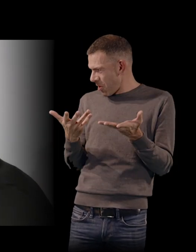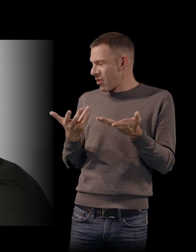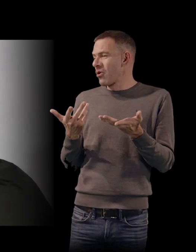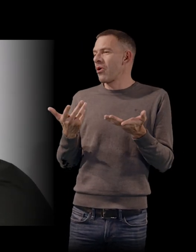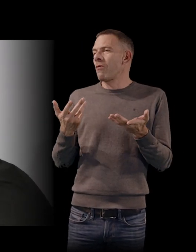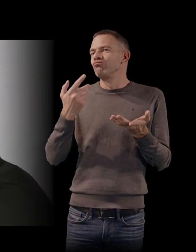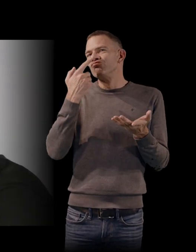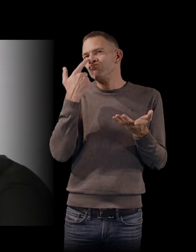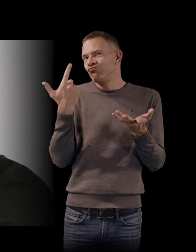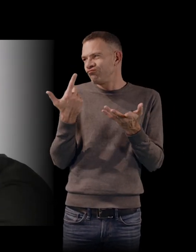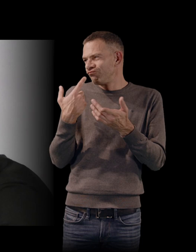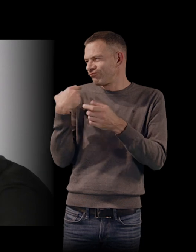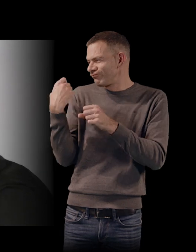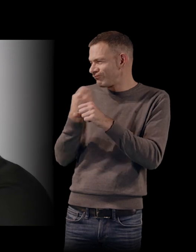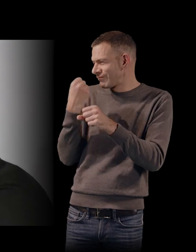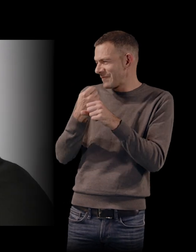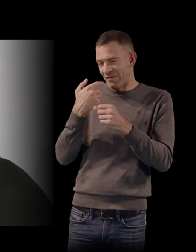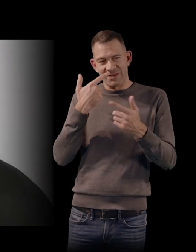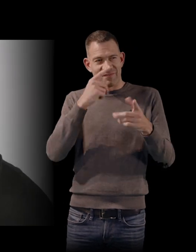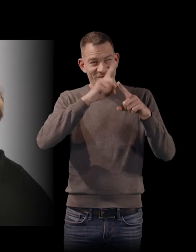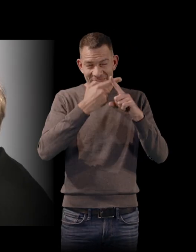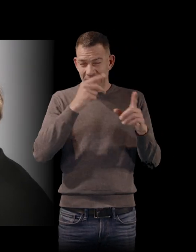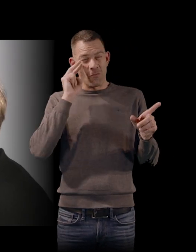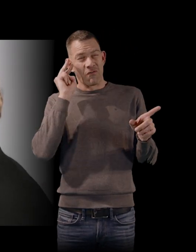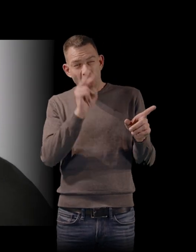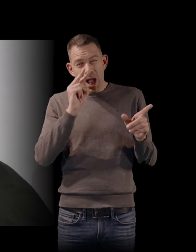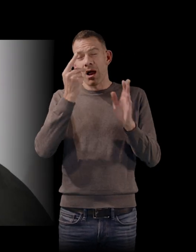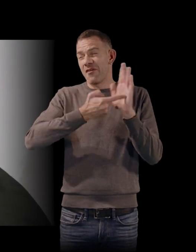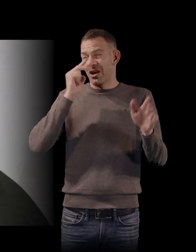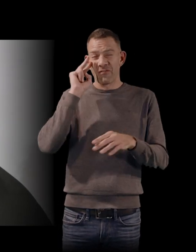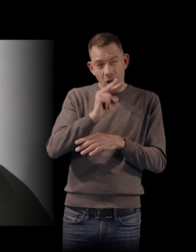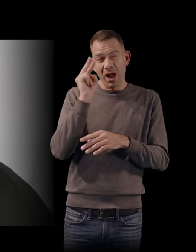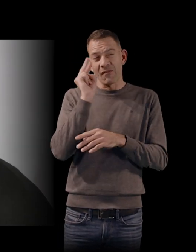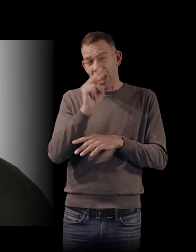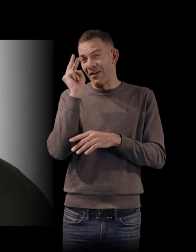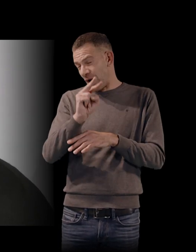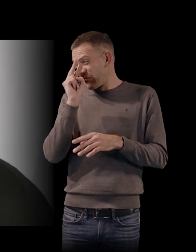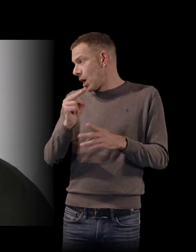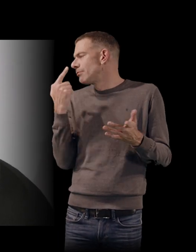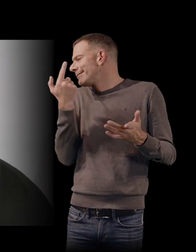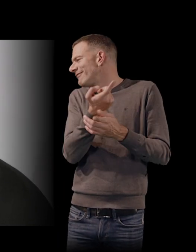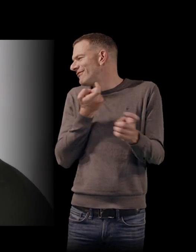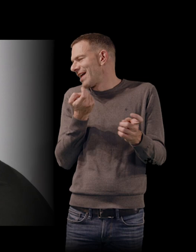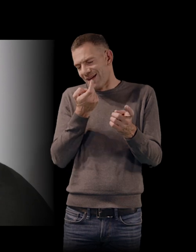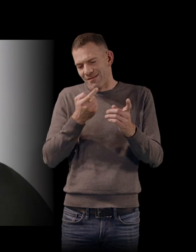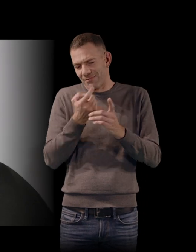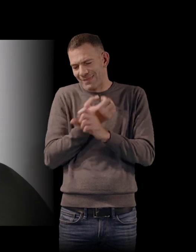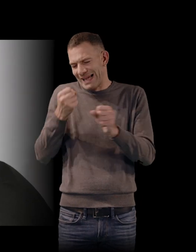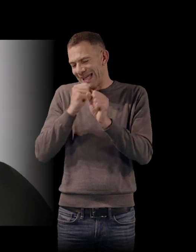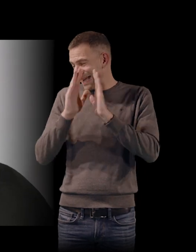'imagine, de vision et revision du film, puisque c'est finalement de là qu'émane aussi le désir d'écrire, mais aussi sans doute, je ne sais